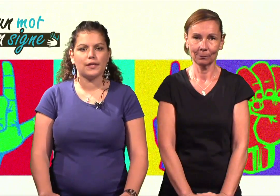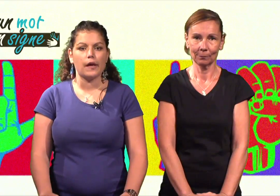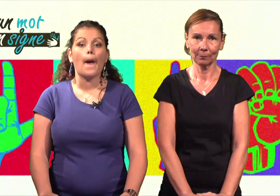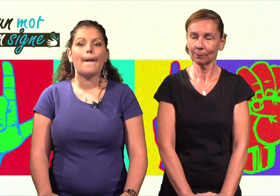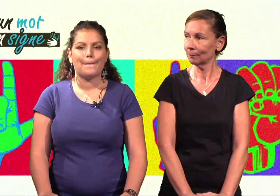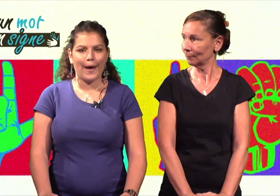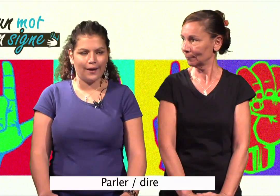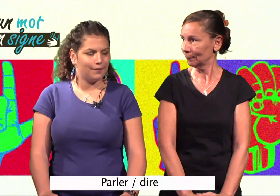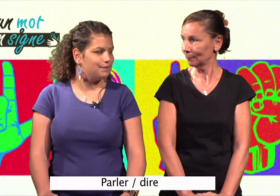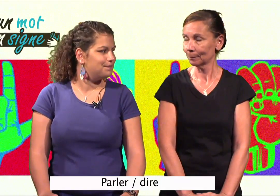signe parler.